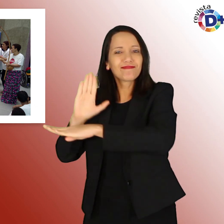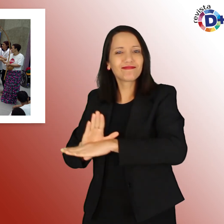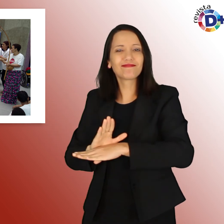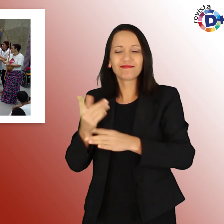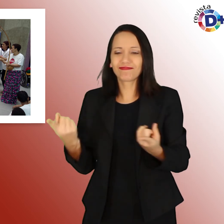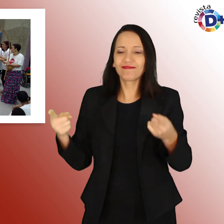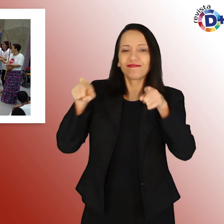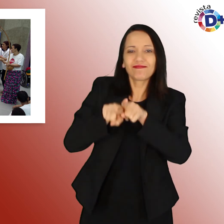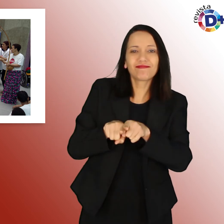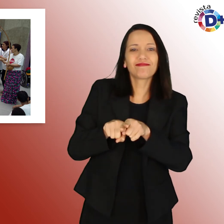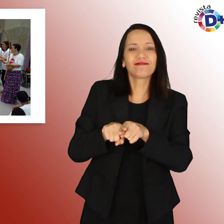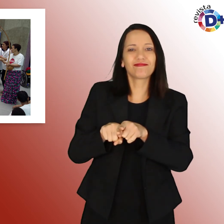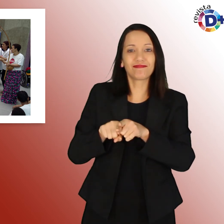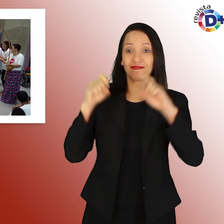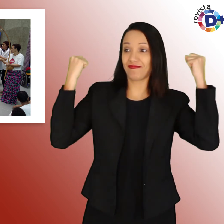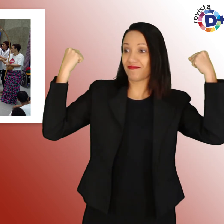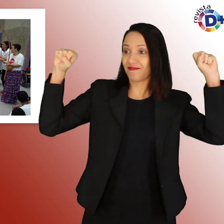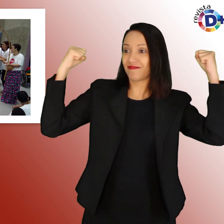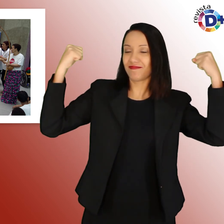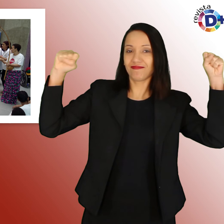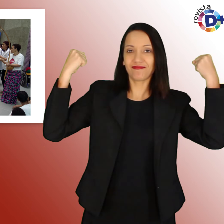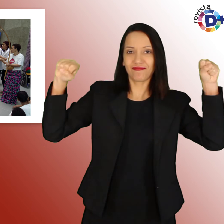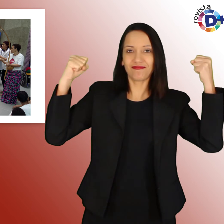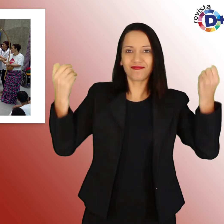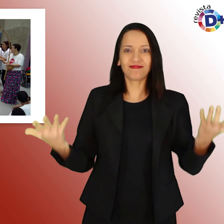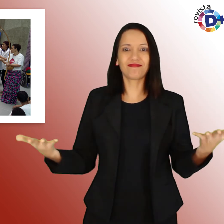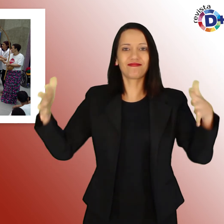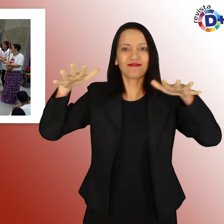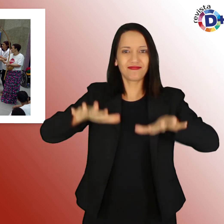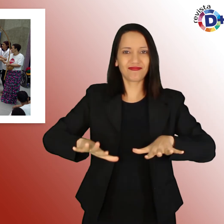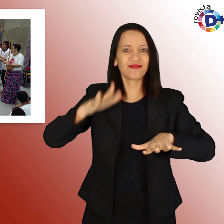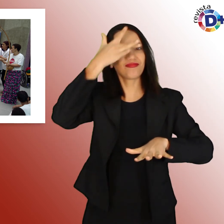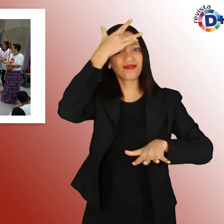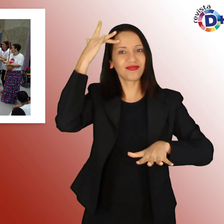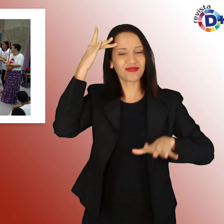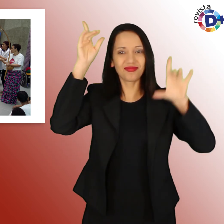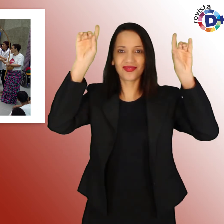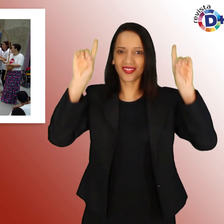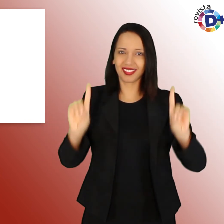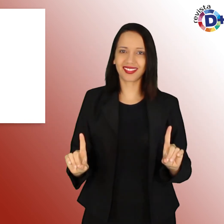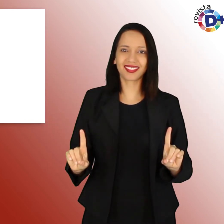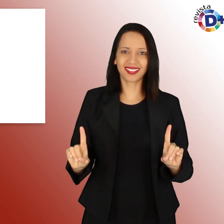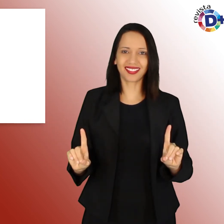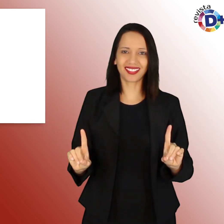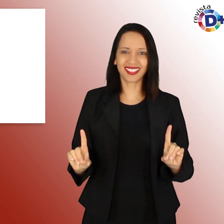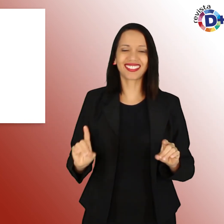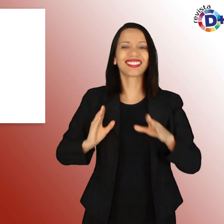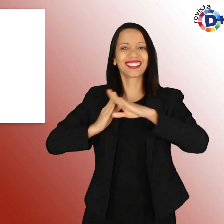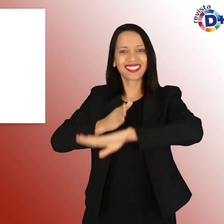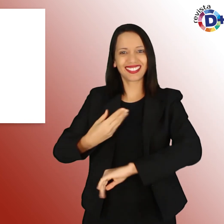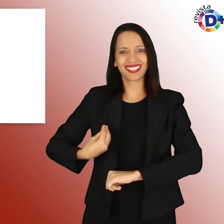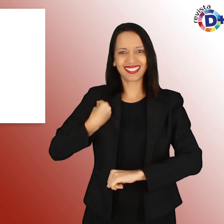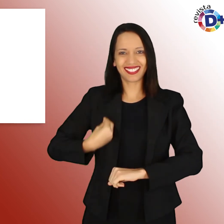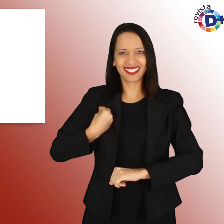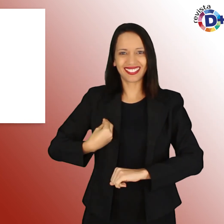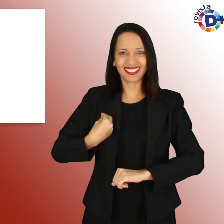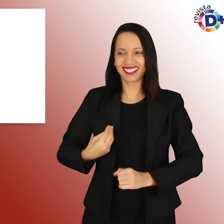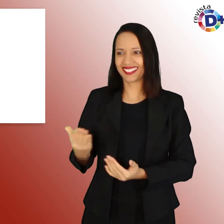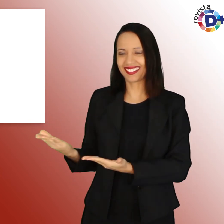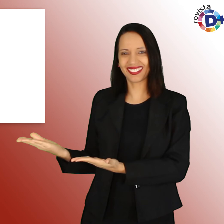esportiva, para a inclusão da pessoa com deficiência. Acesse a acd.org